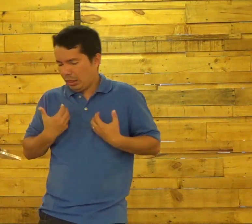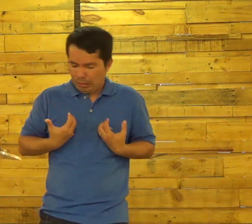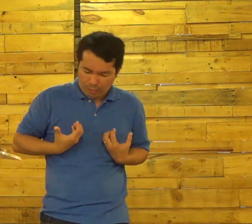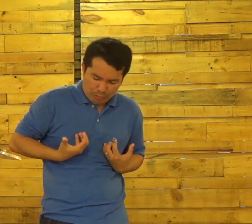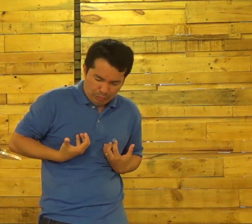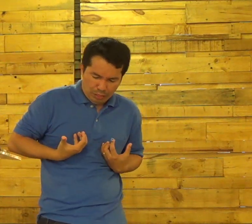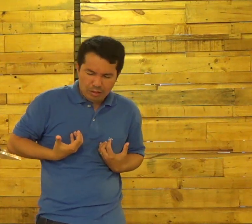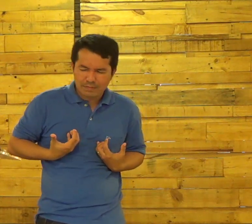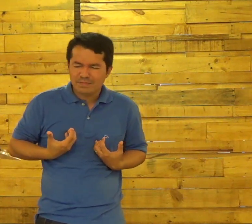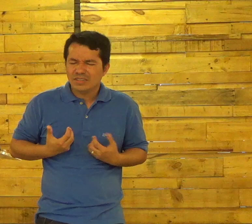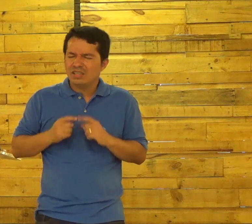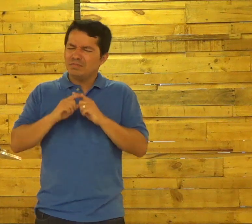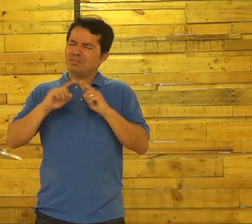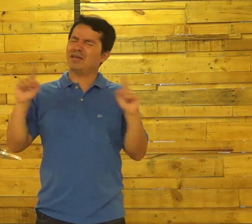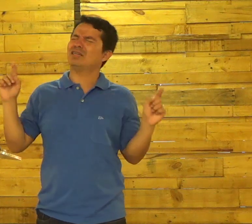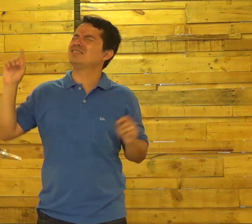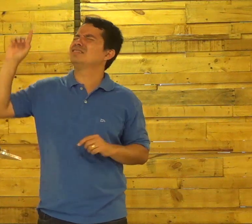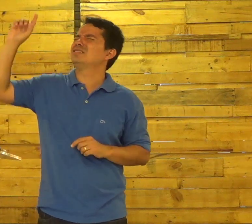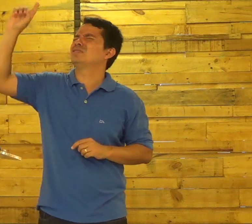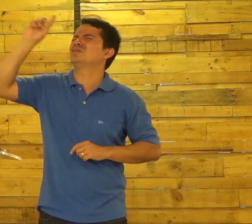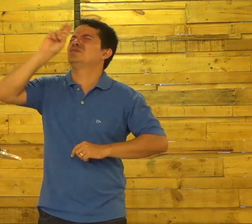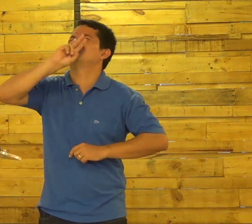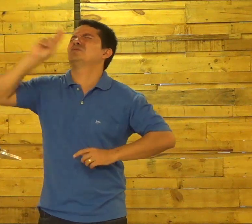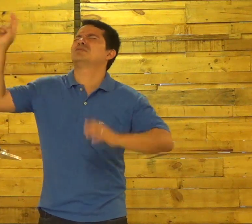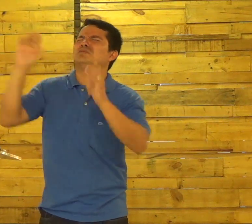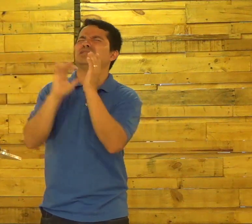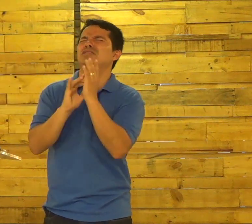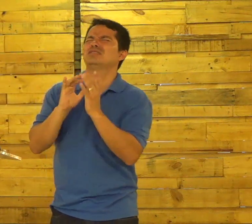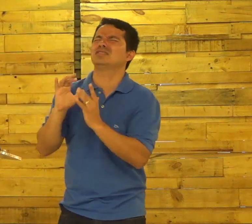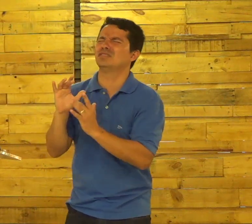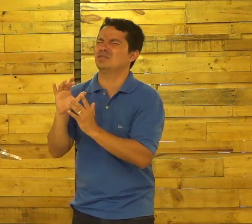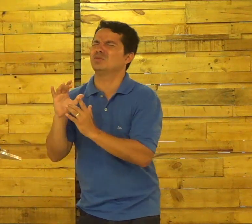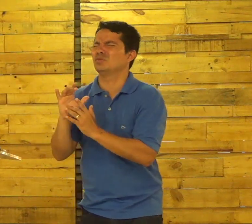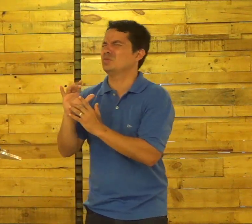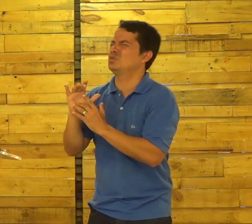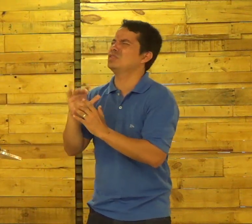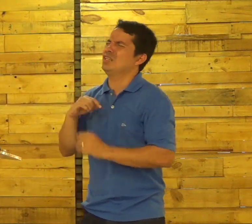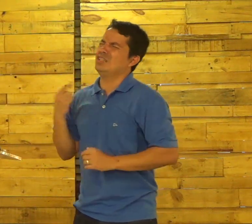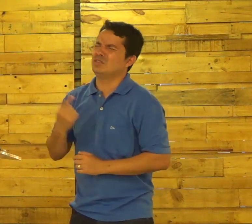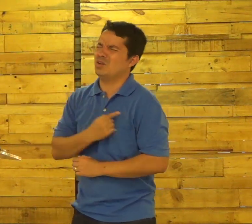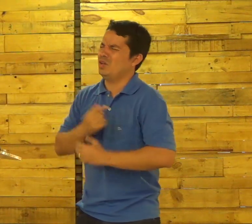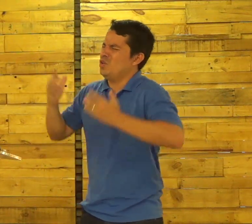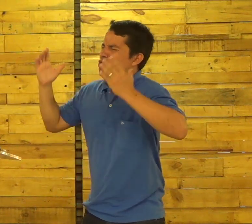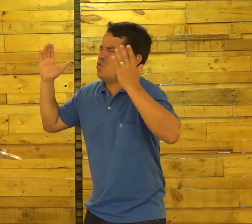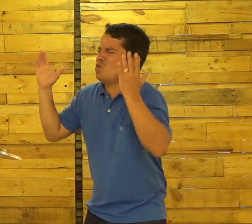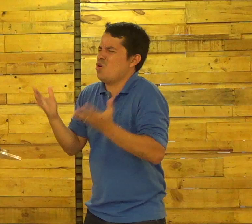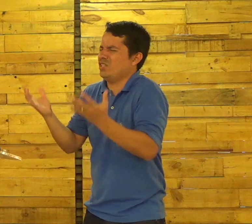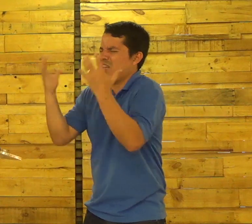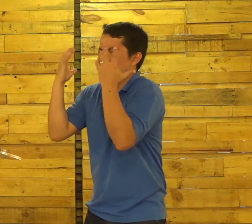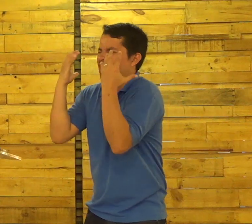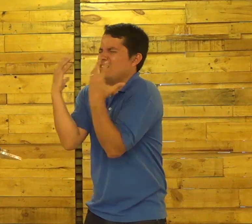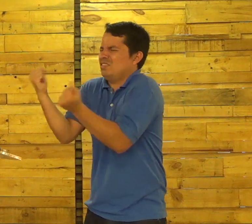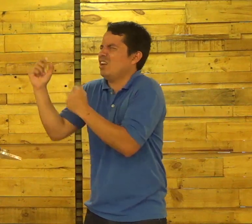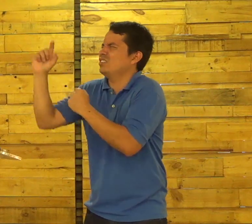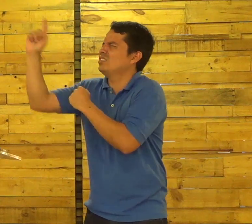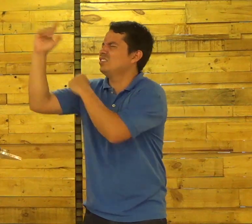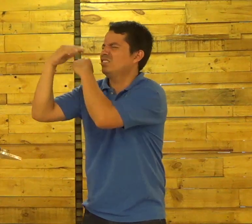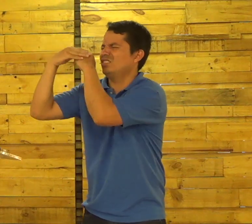vivemos Tristes Agustiados Cansados Mas em nome De Jesus Agora